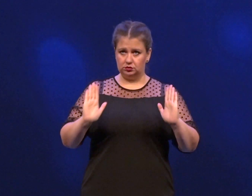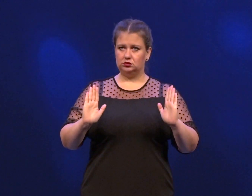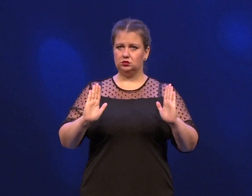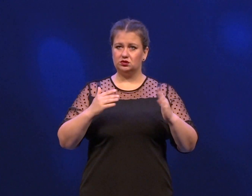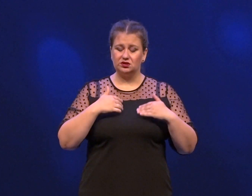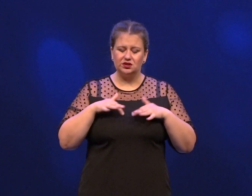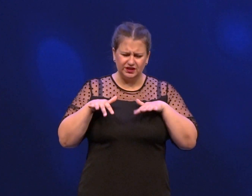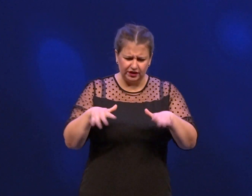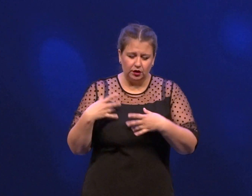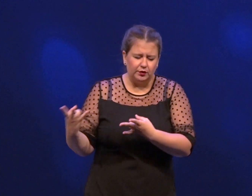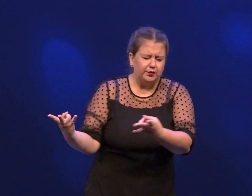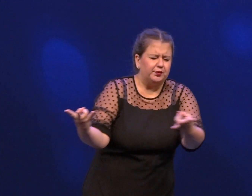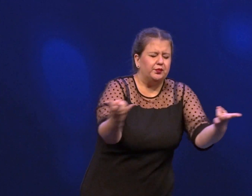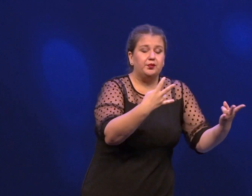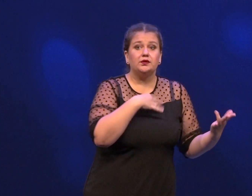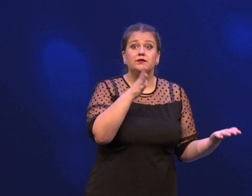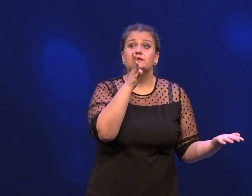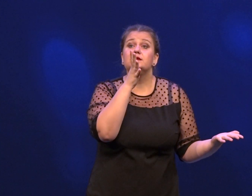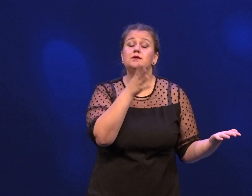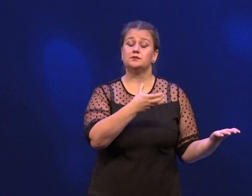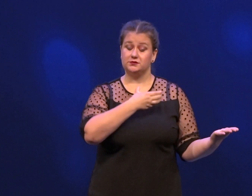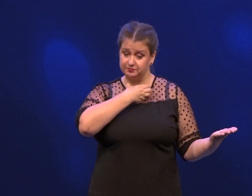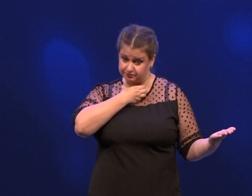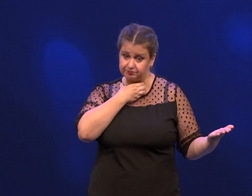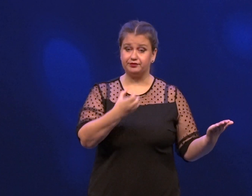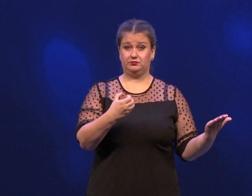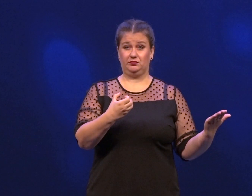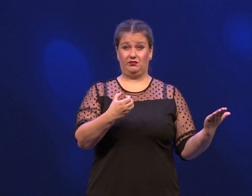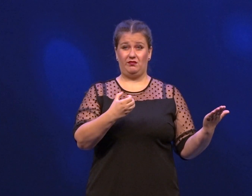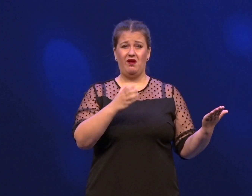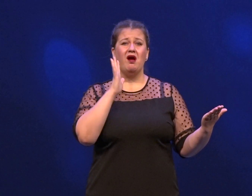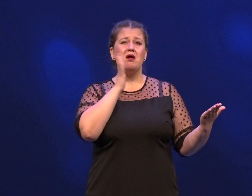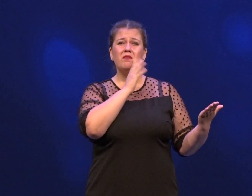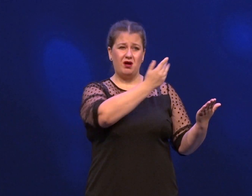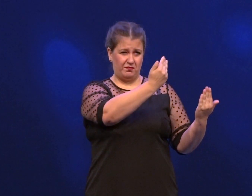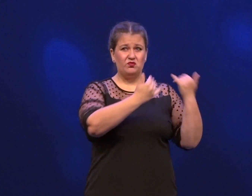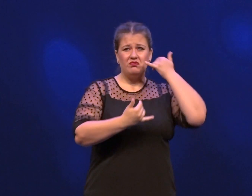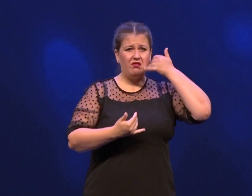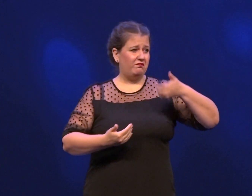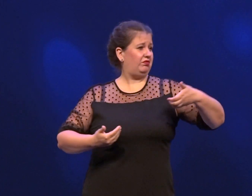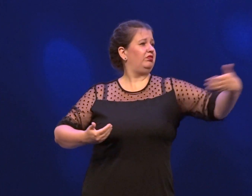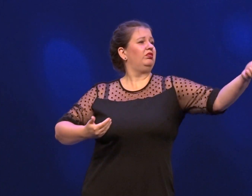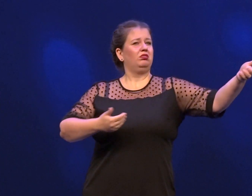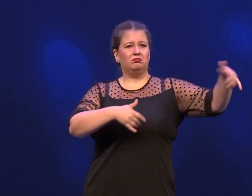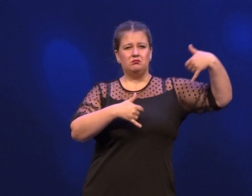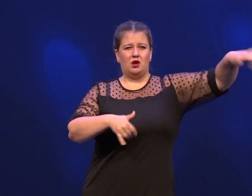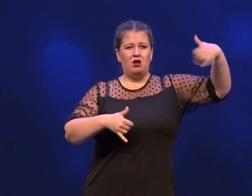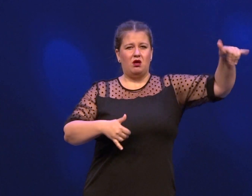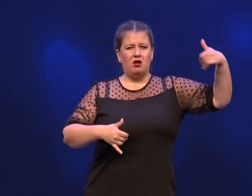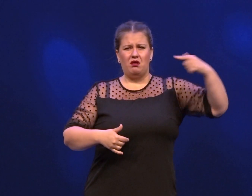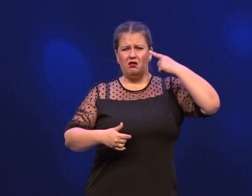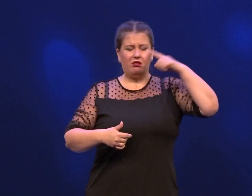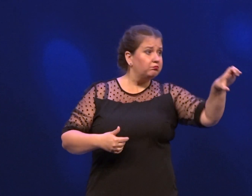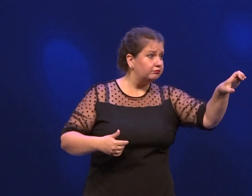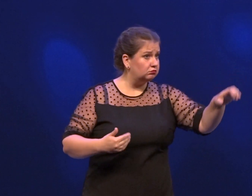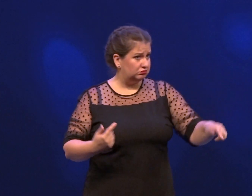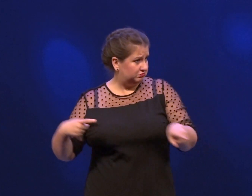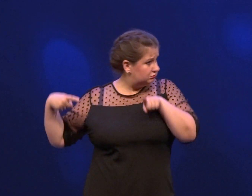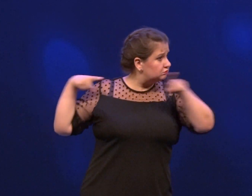мной. А мама отвечает, у меня нет на тебя времени. Берет телефон, и очень много